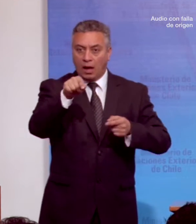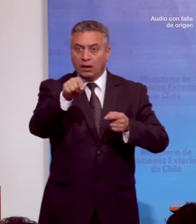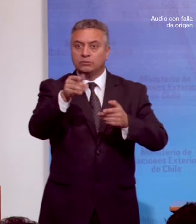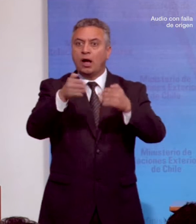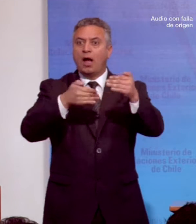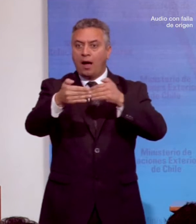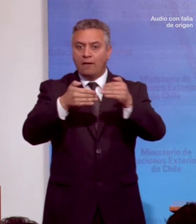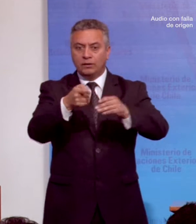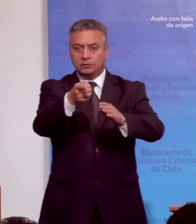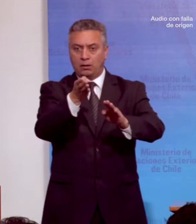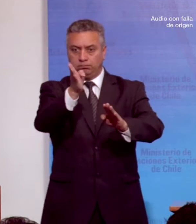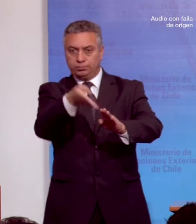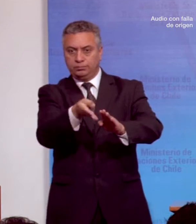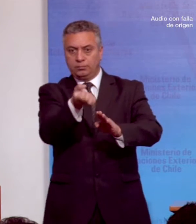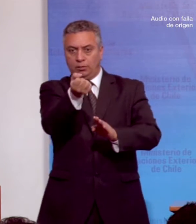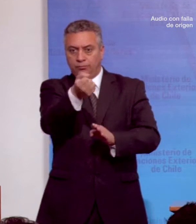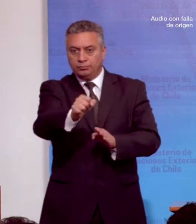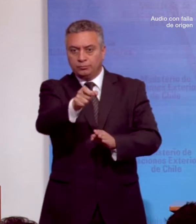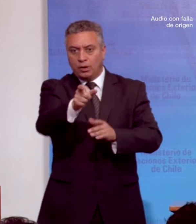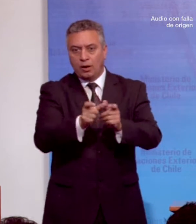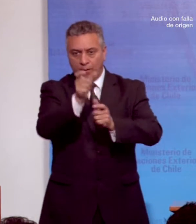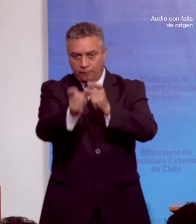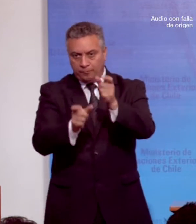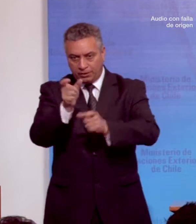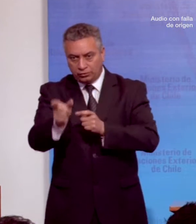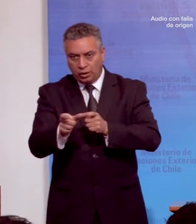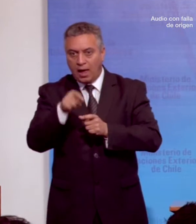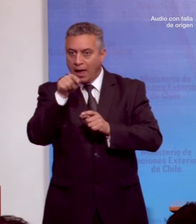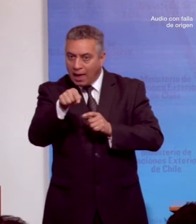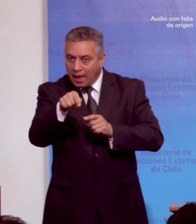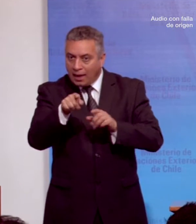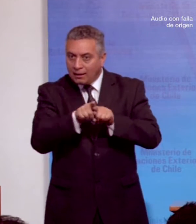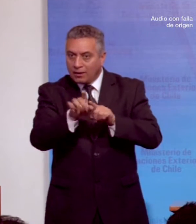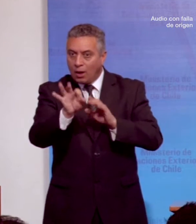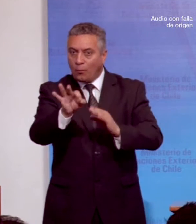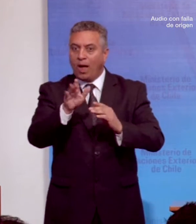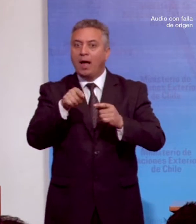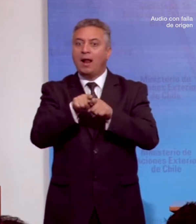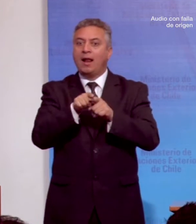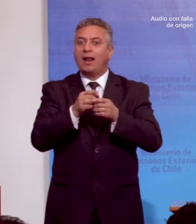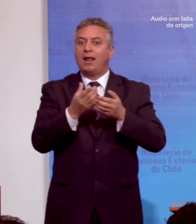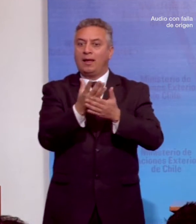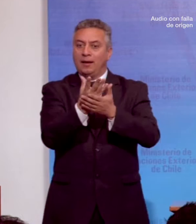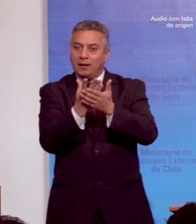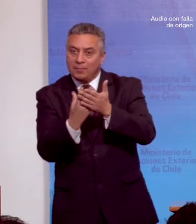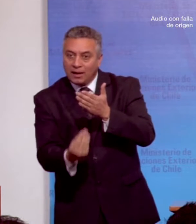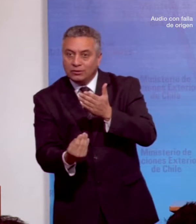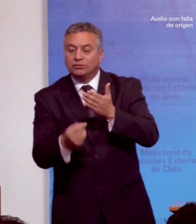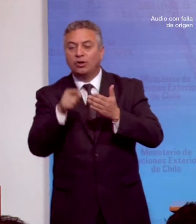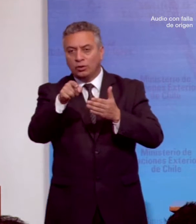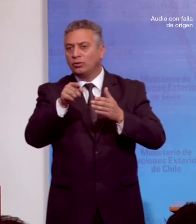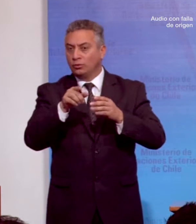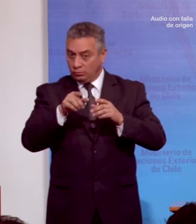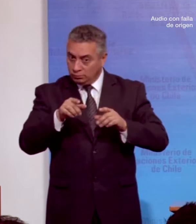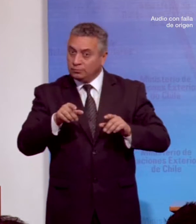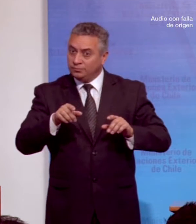la potestad de decidir de las personas. Esta eliminación concierne a esferas tan importantes como